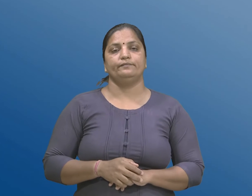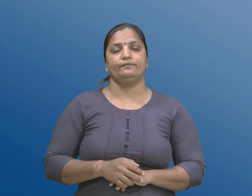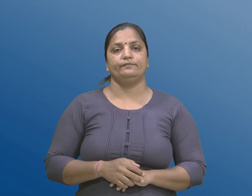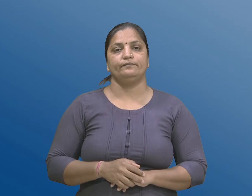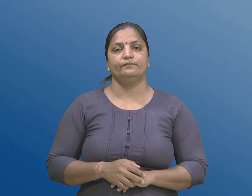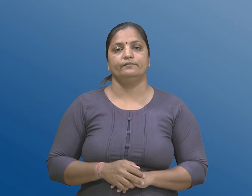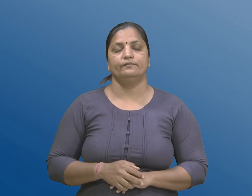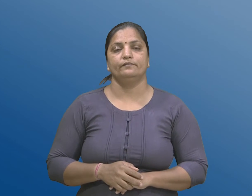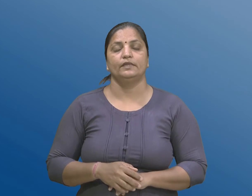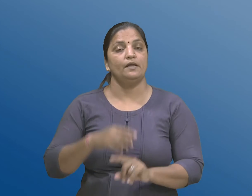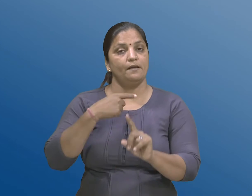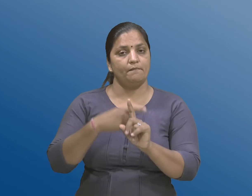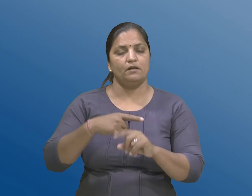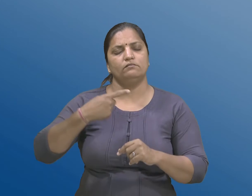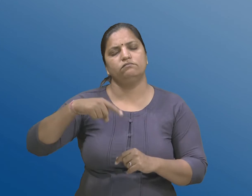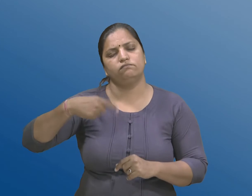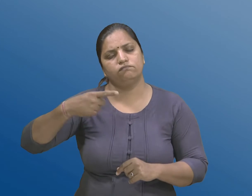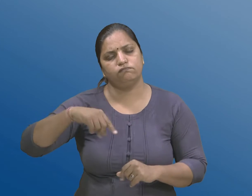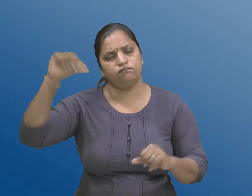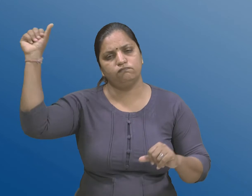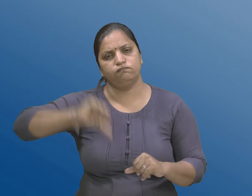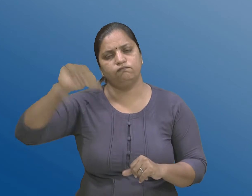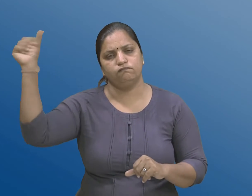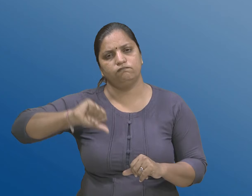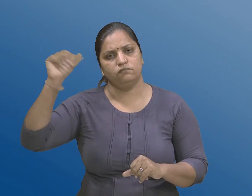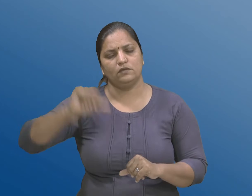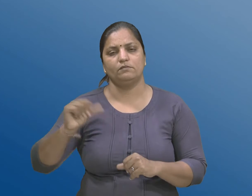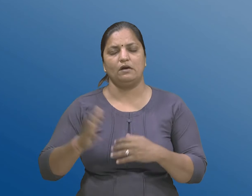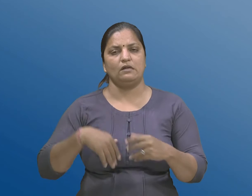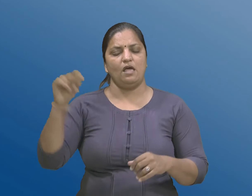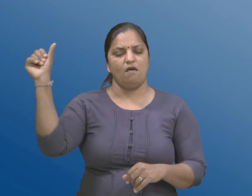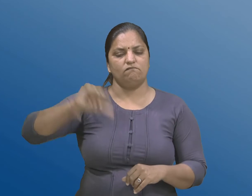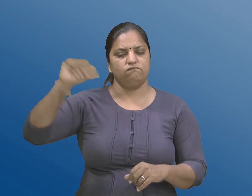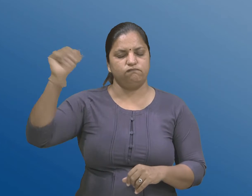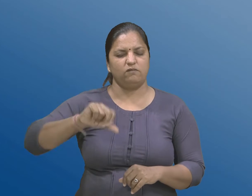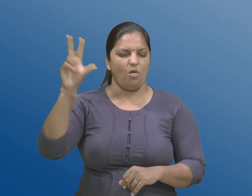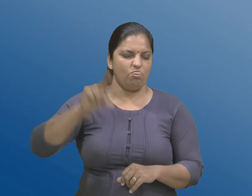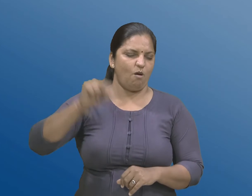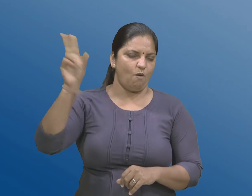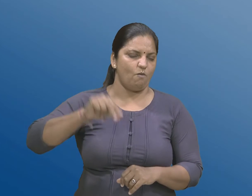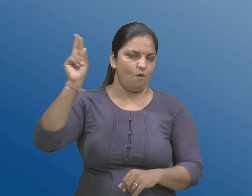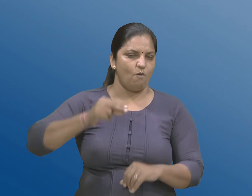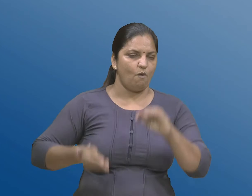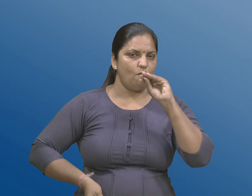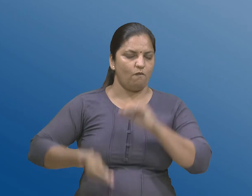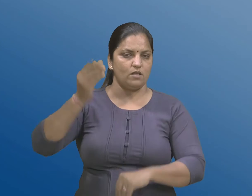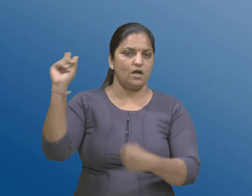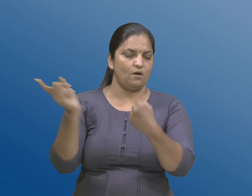अने सतत मिश्फळता के इनकार ना संजोगो मा वधारानों दंड के दंड नी सजा